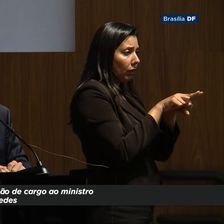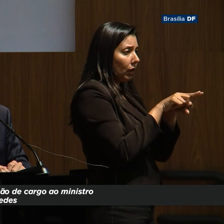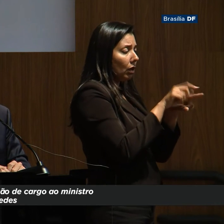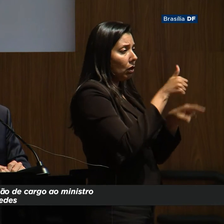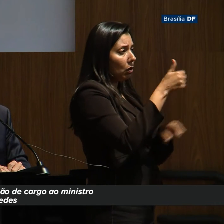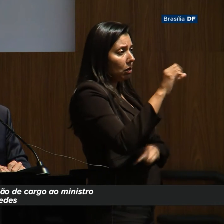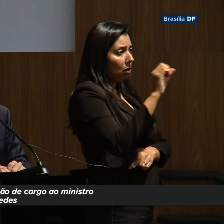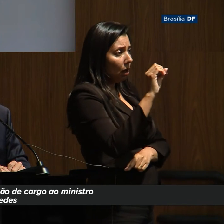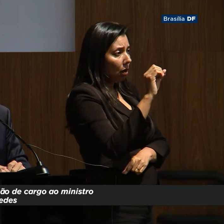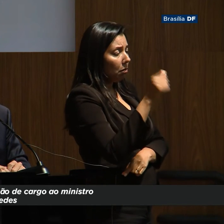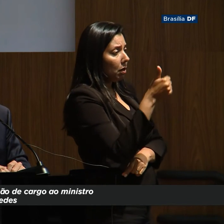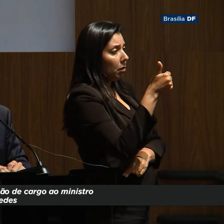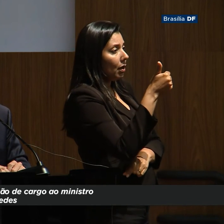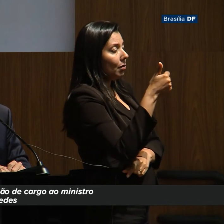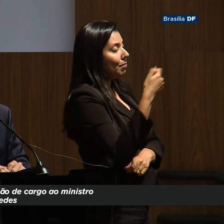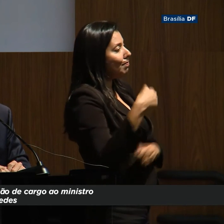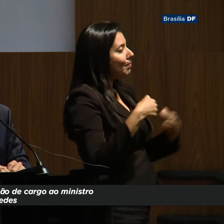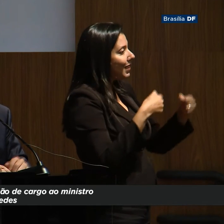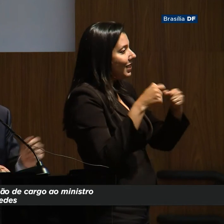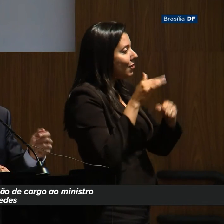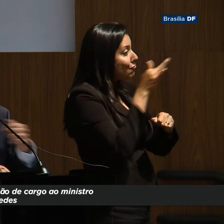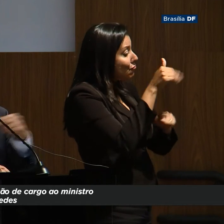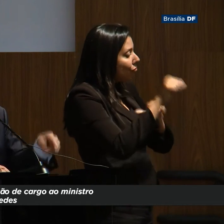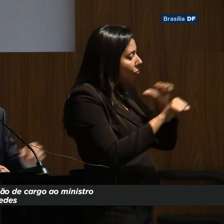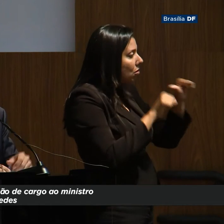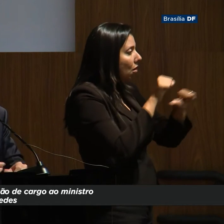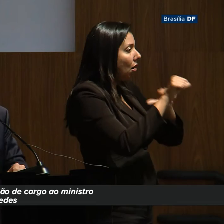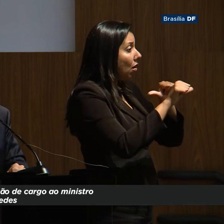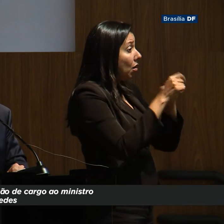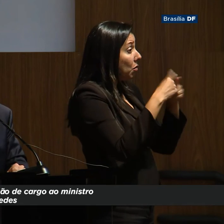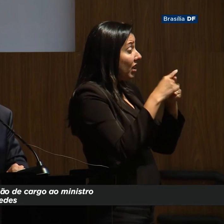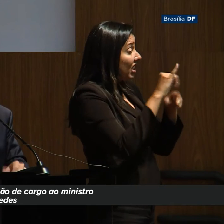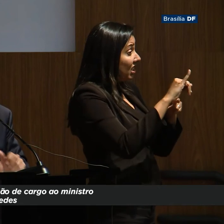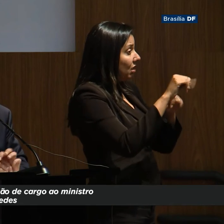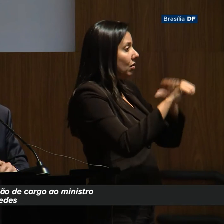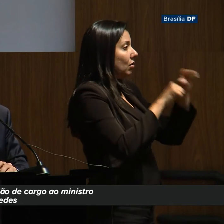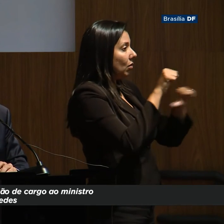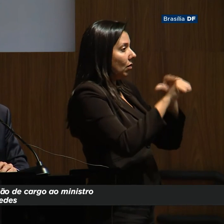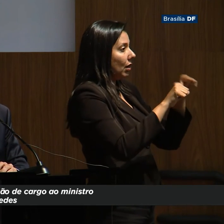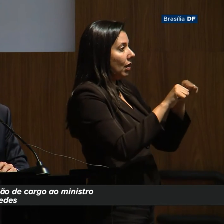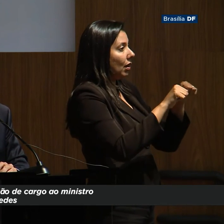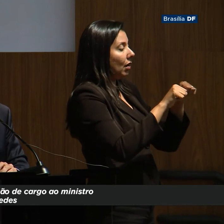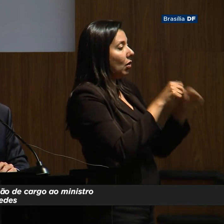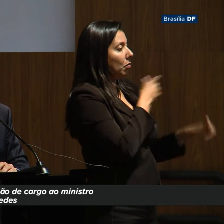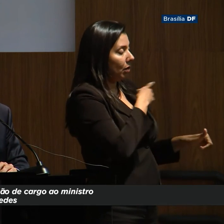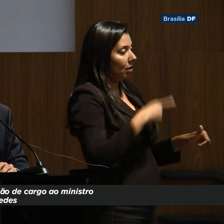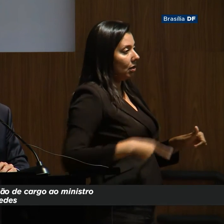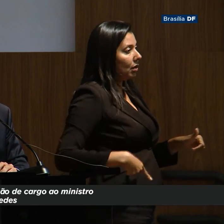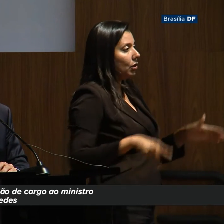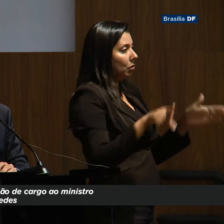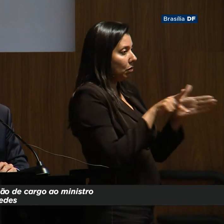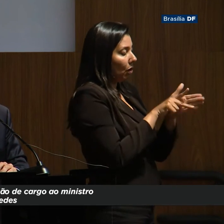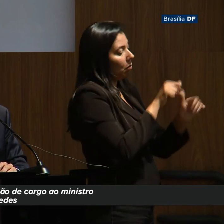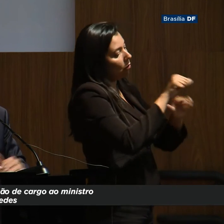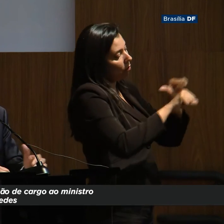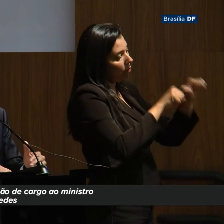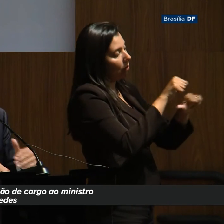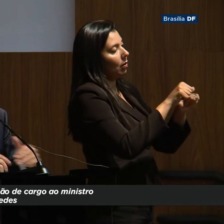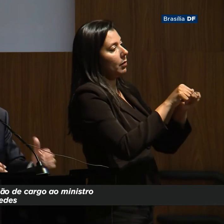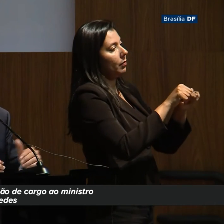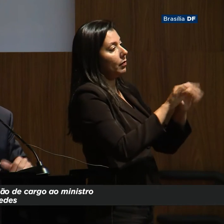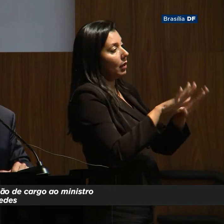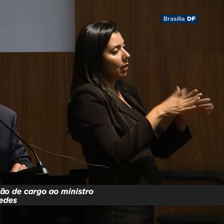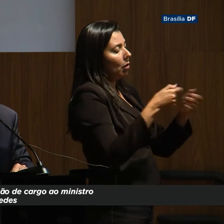os 100 e o nós vamos ter que trocar. Porque se eu não trocar, o presidente deve me trocar. Então, é